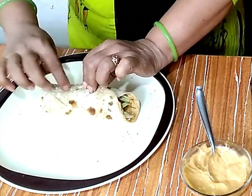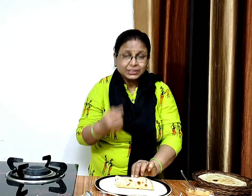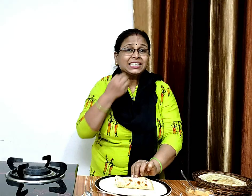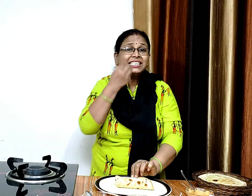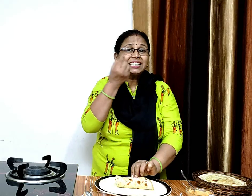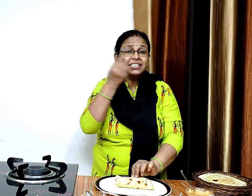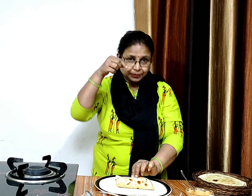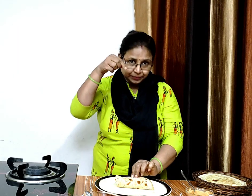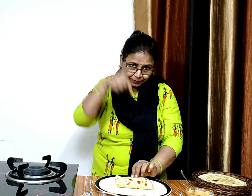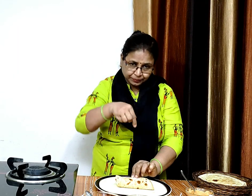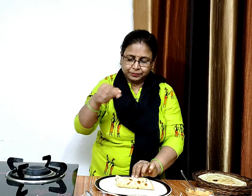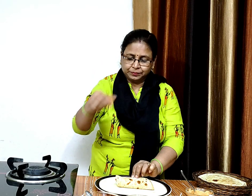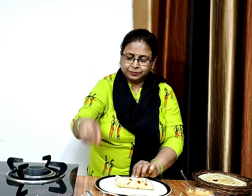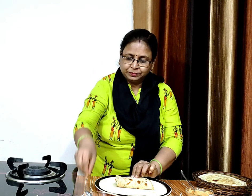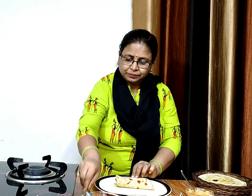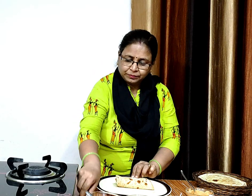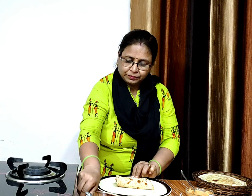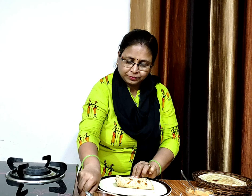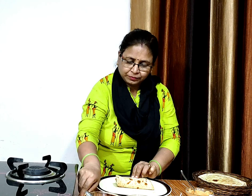और टूथपिक से अच्छे से बन कर देंगे